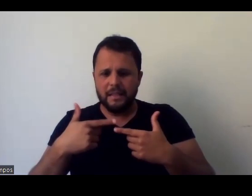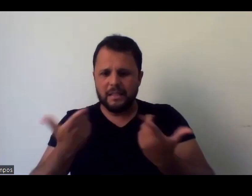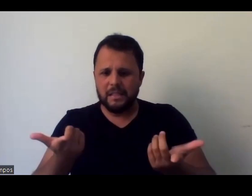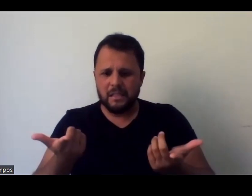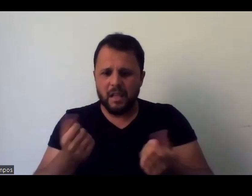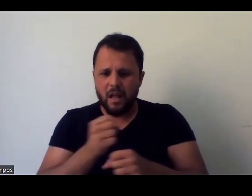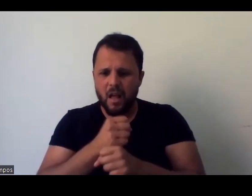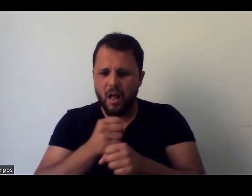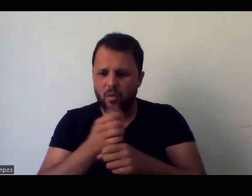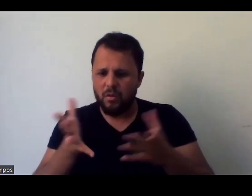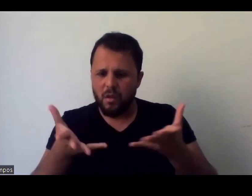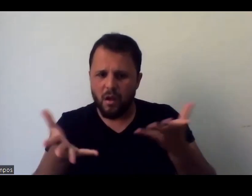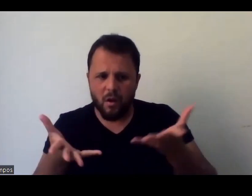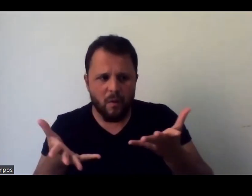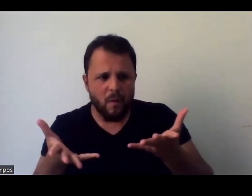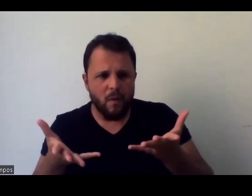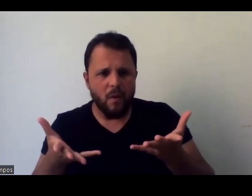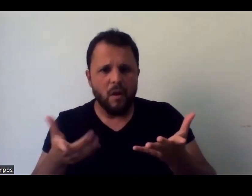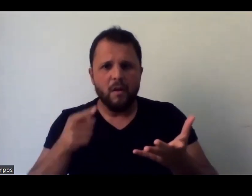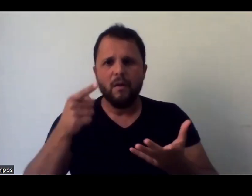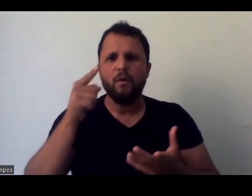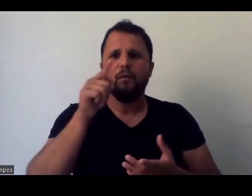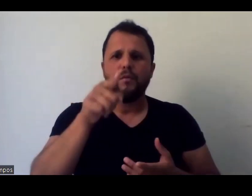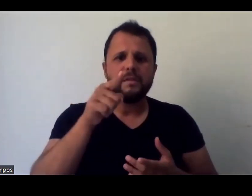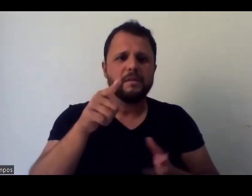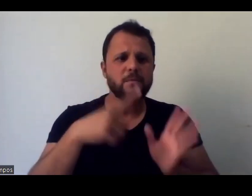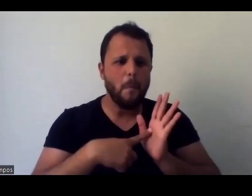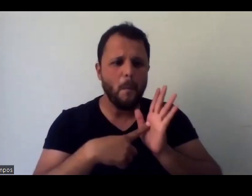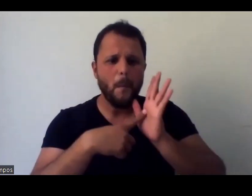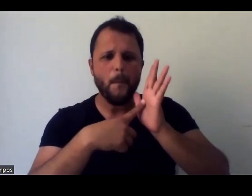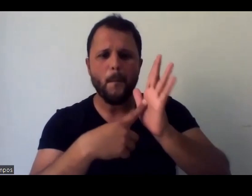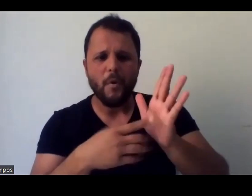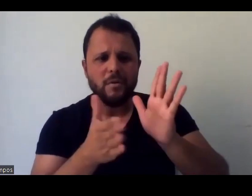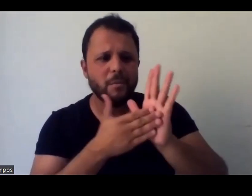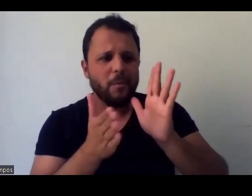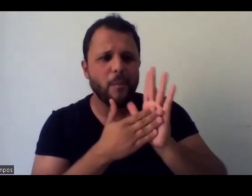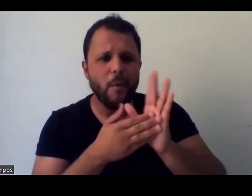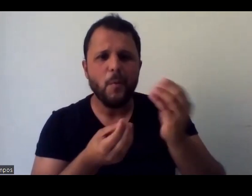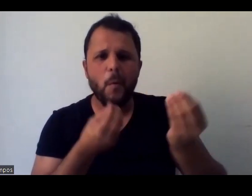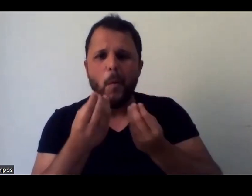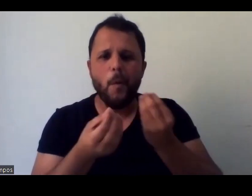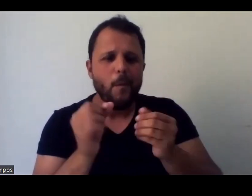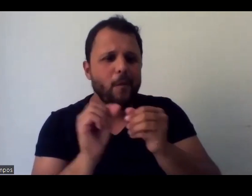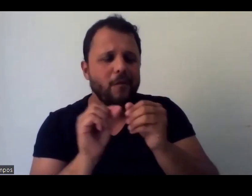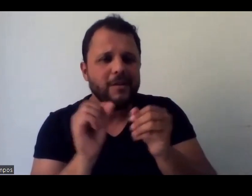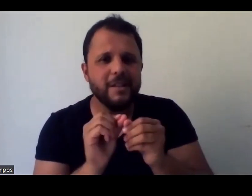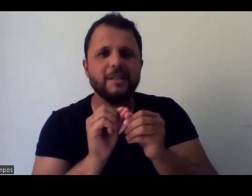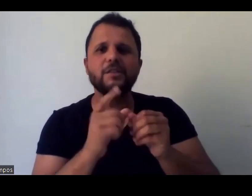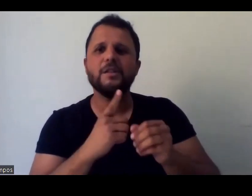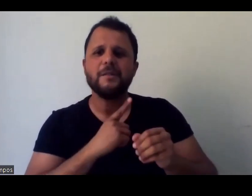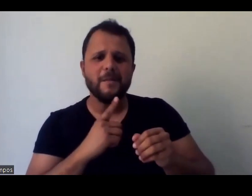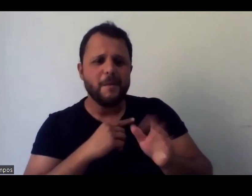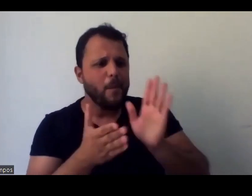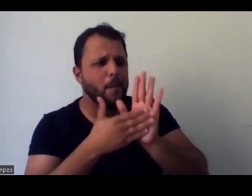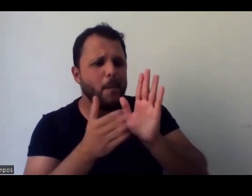e quando vocês trazem essa dimensão do que é possível fazer, a gente trouxe tantos exemplos ao longo desses três dias, de ações